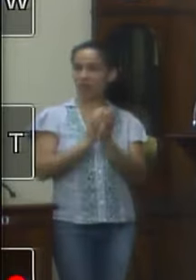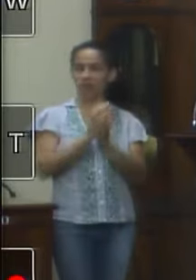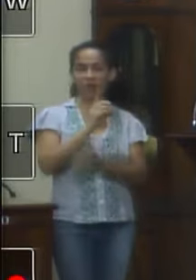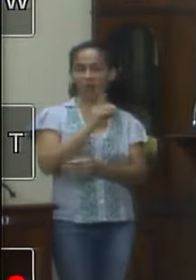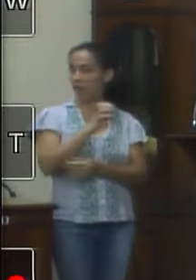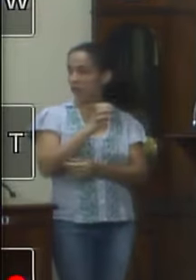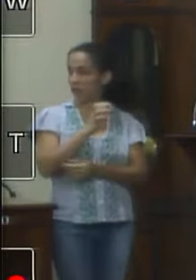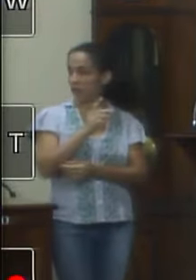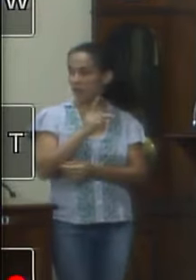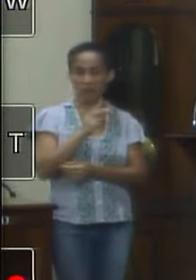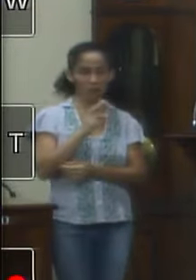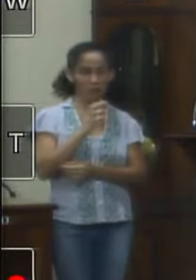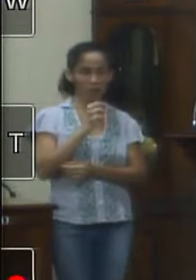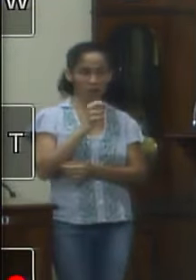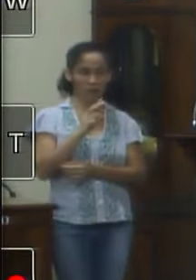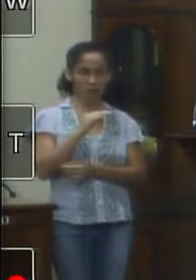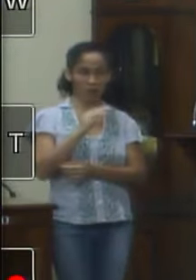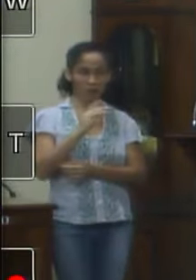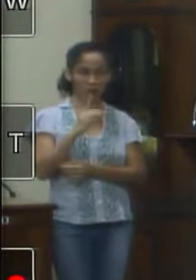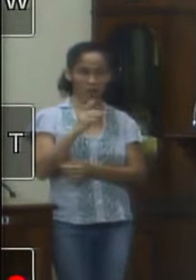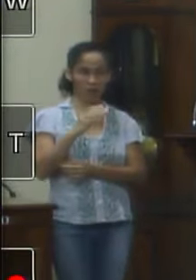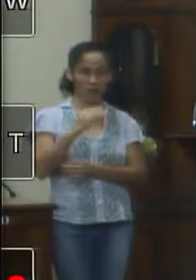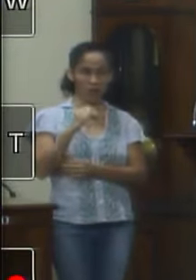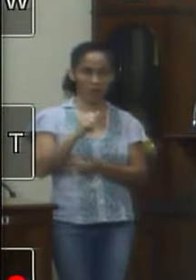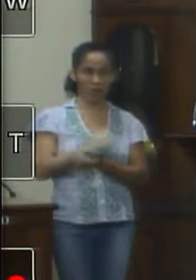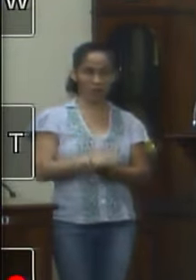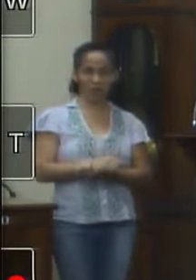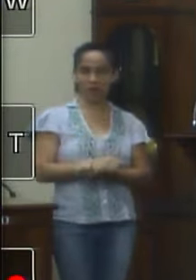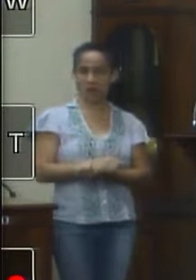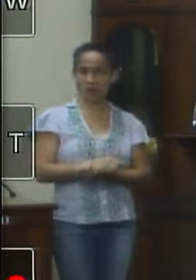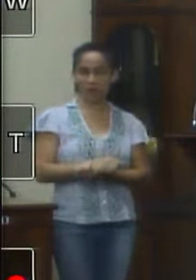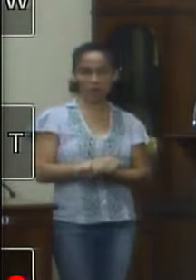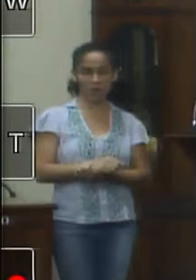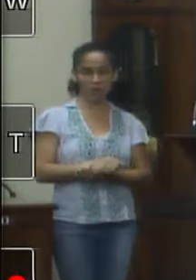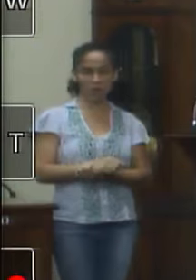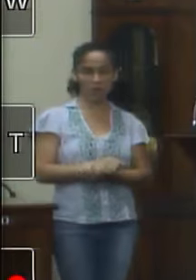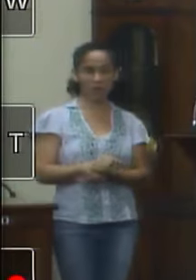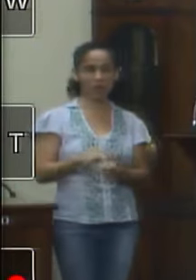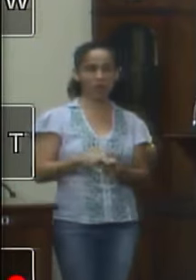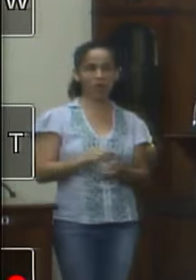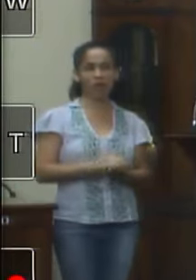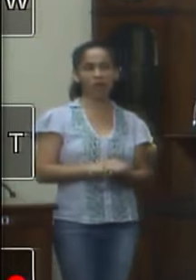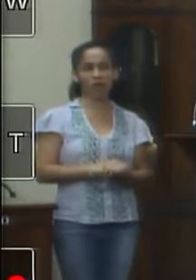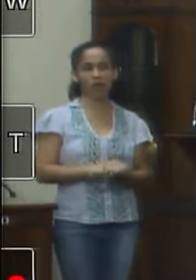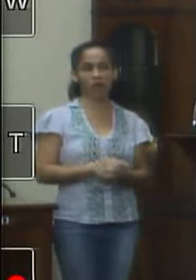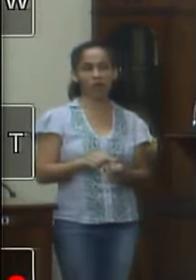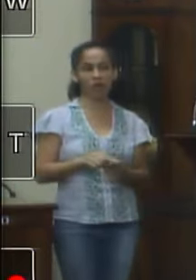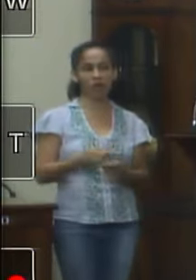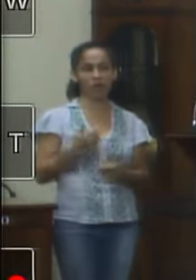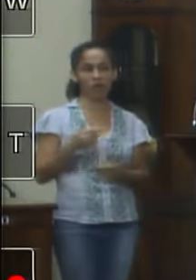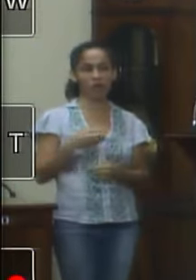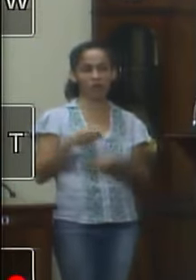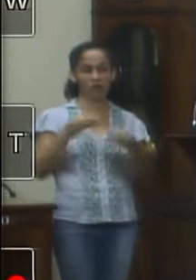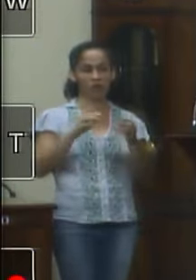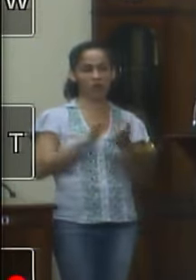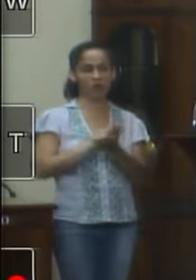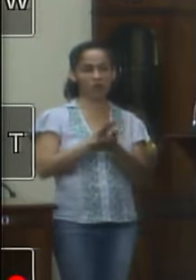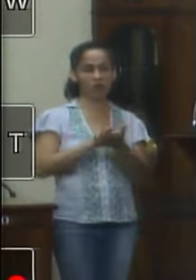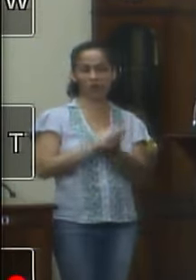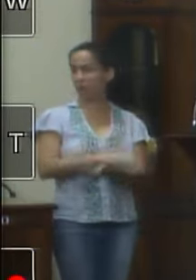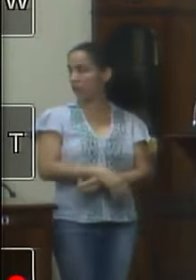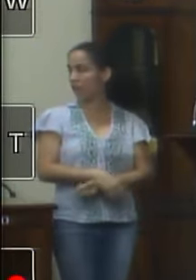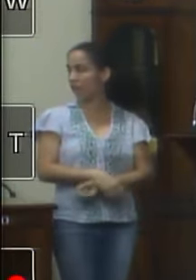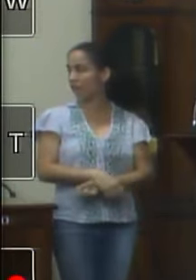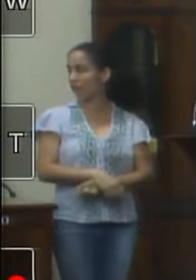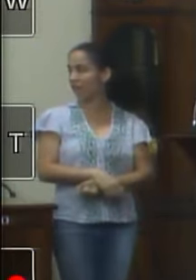respeito muito quem deu o presidente estou na ordem respeito mas eu não daria de jeito nenhum porque